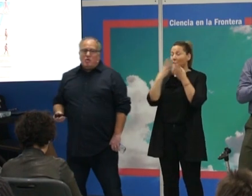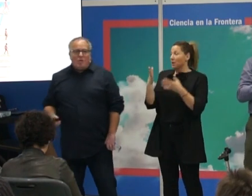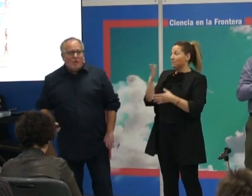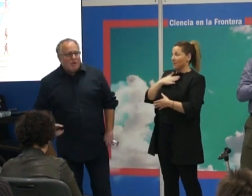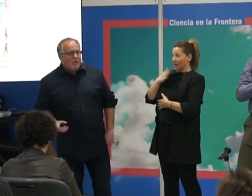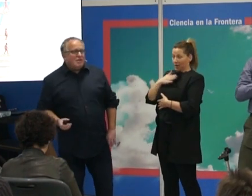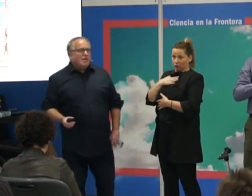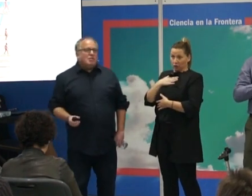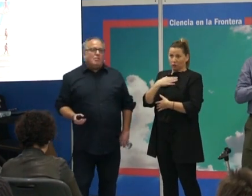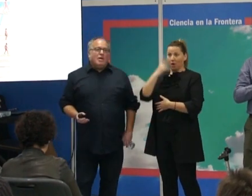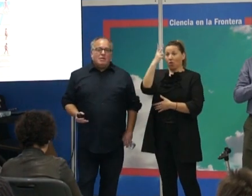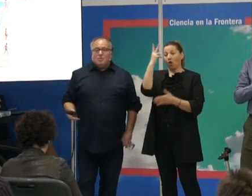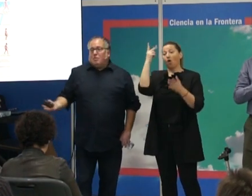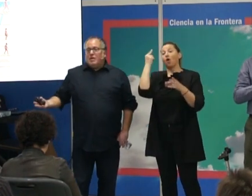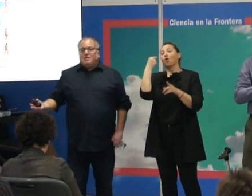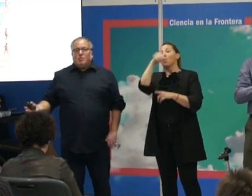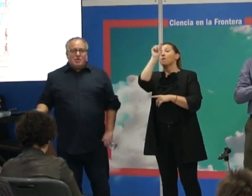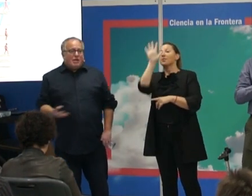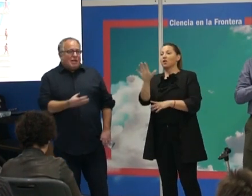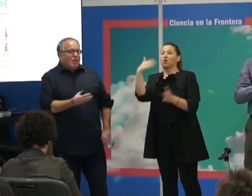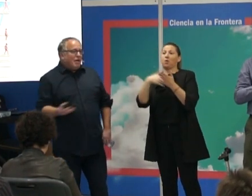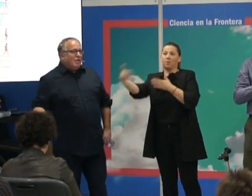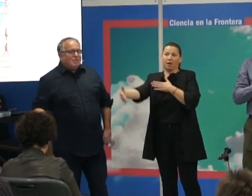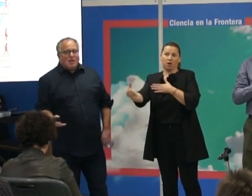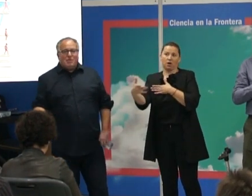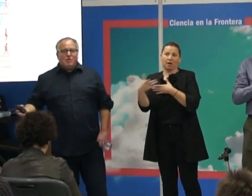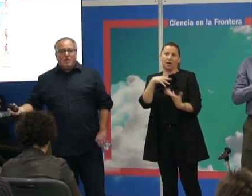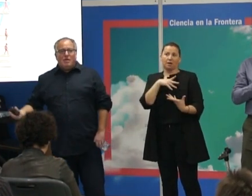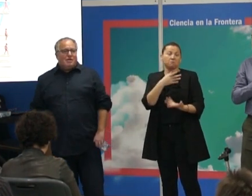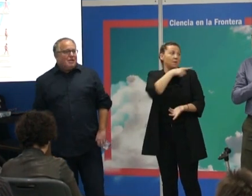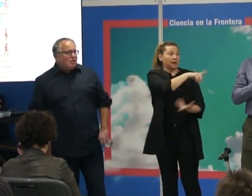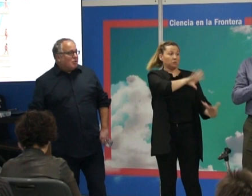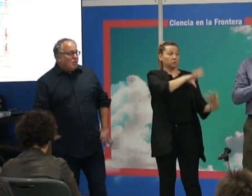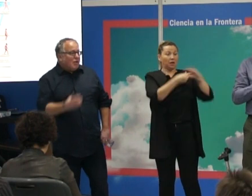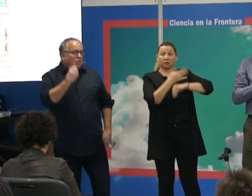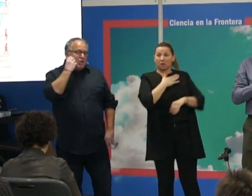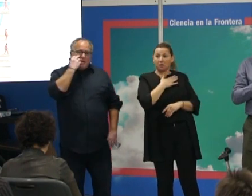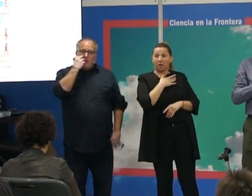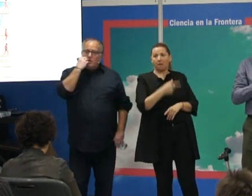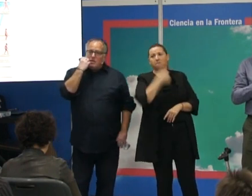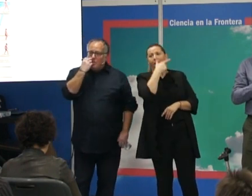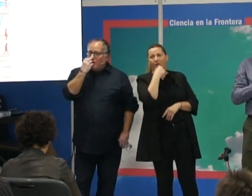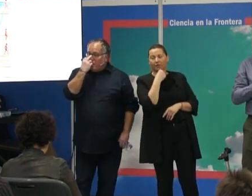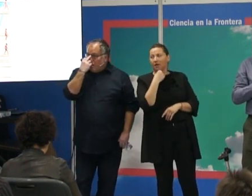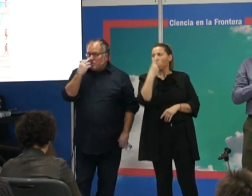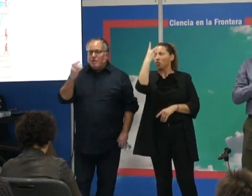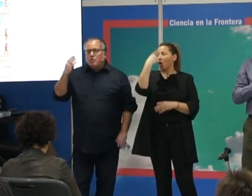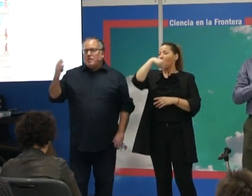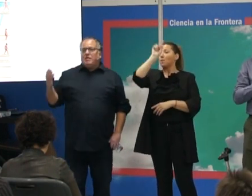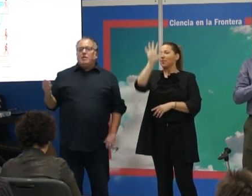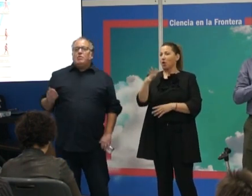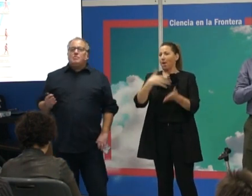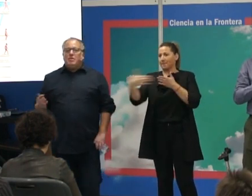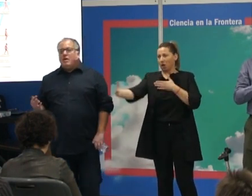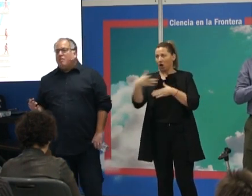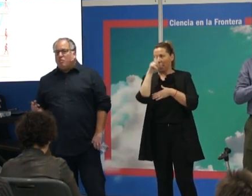nosotros 2,5 millones de años también, como veis, como se ha adaptado él a mí, para mí es muy fácil, 2,5 millones de años aparece, tenemos